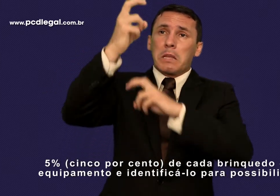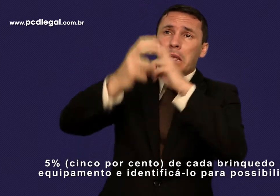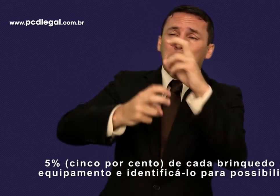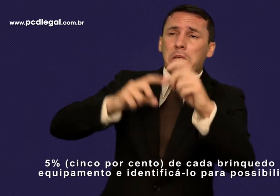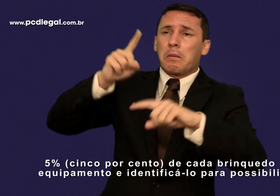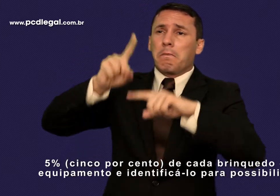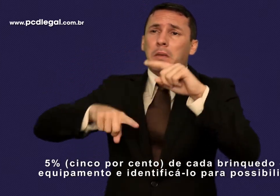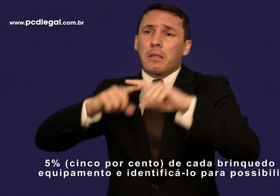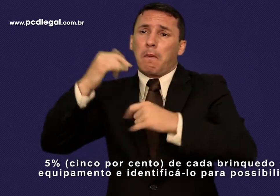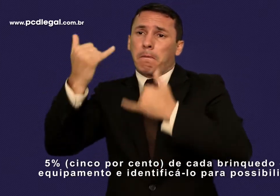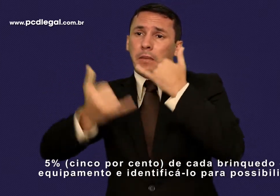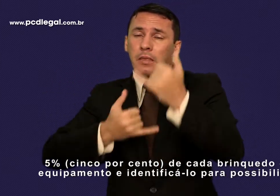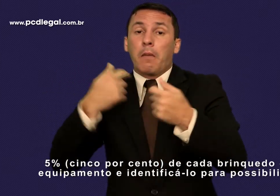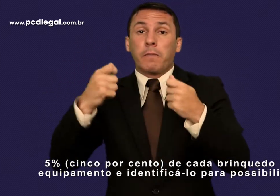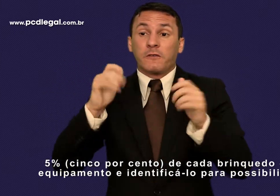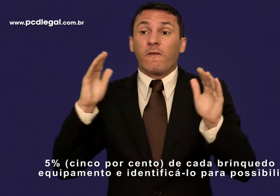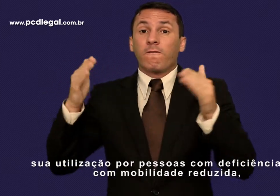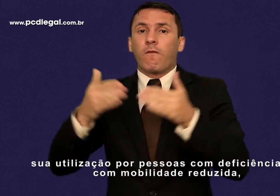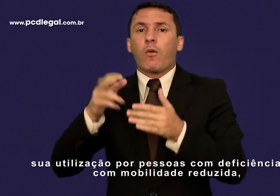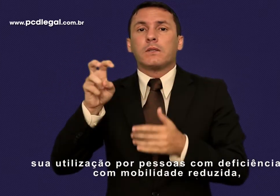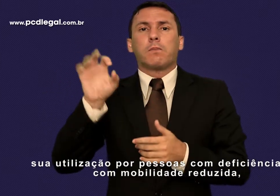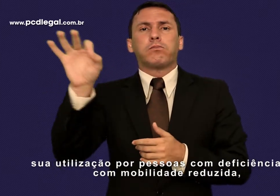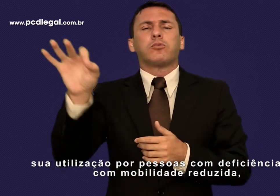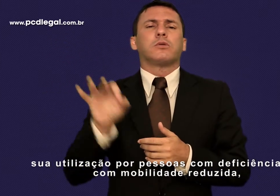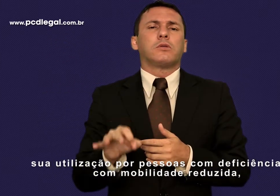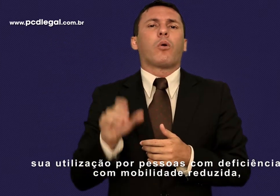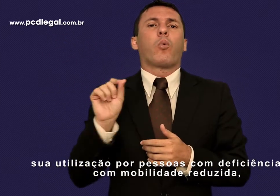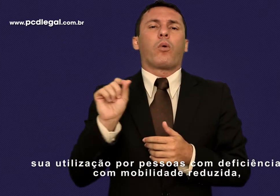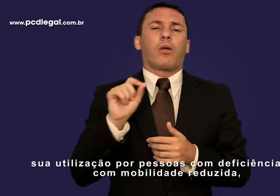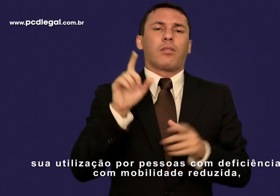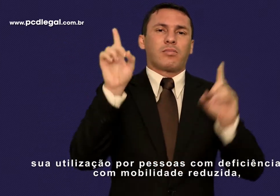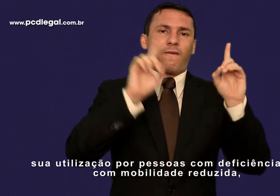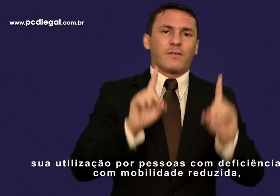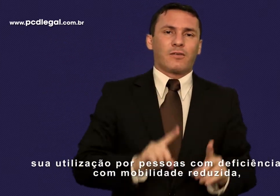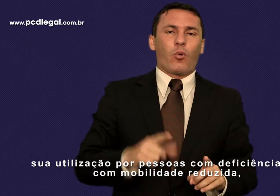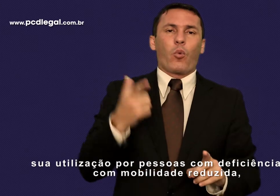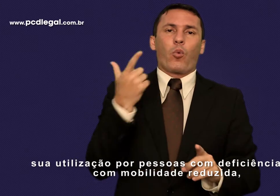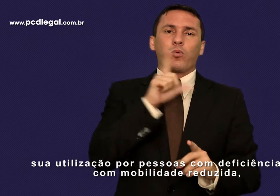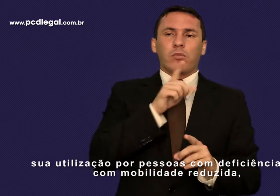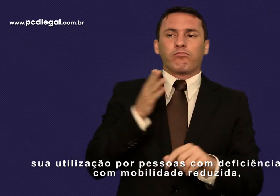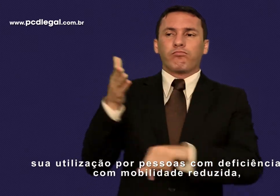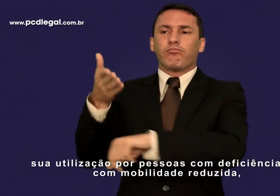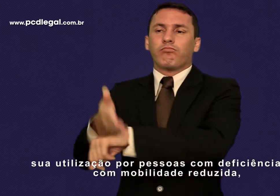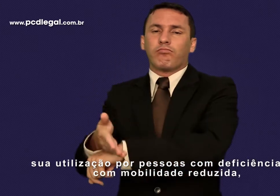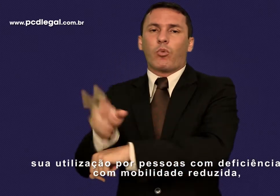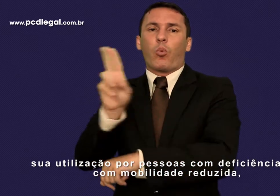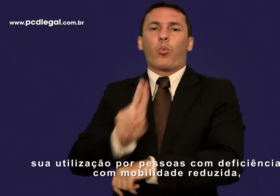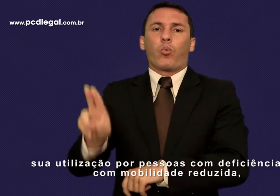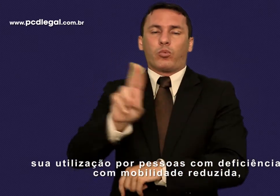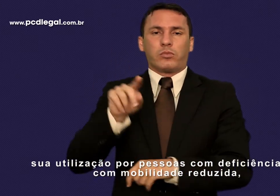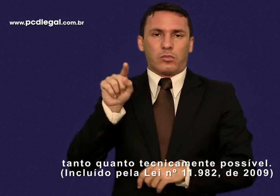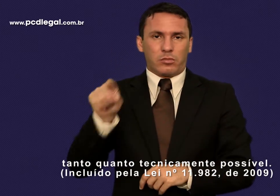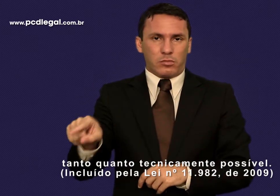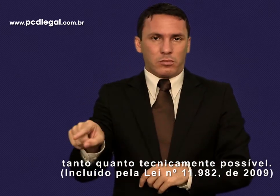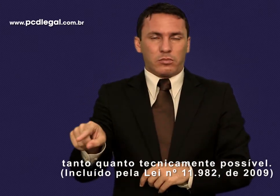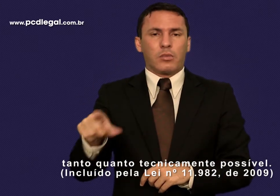e identificá-lo para possibilitar sua utilização por pessoas com deficiência ou com mobilidade reduzida, tanto quanto